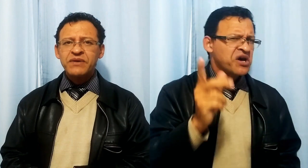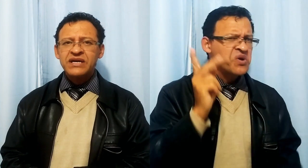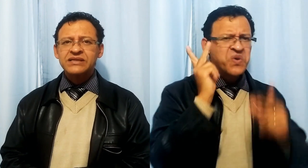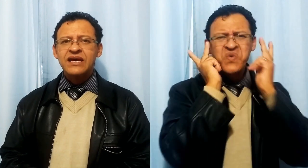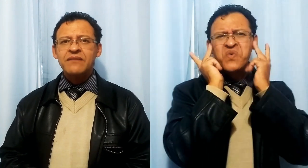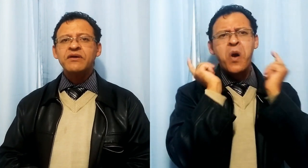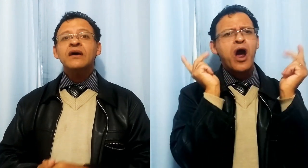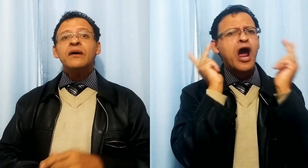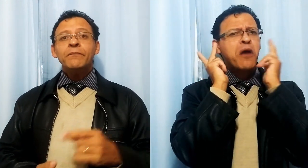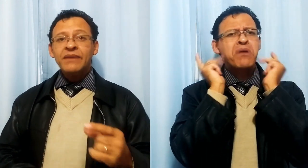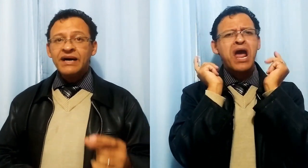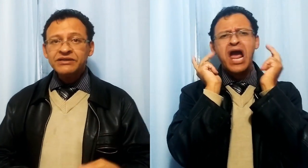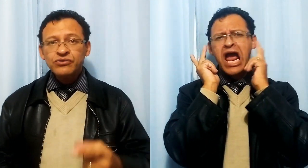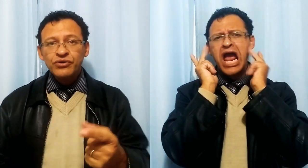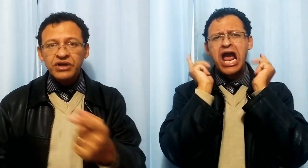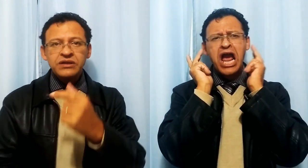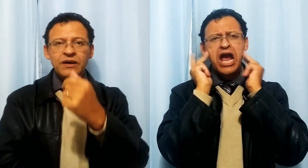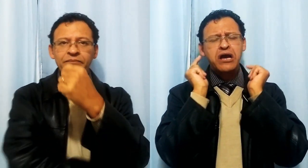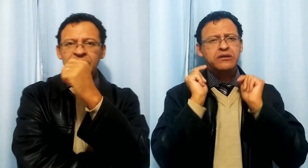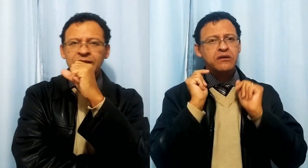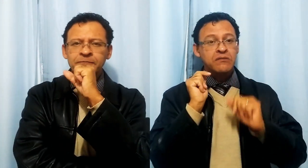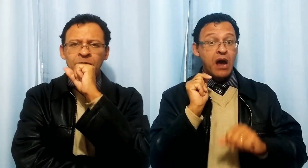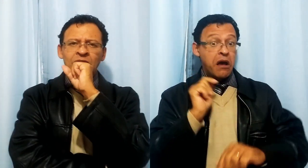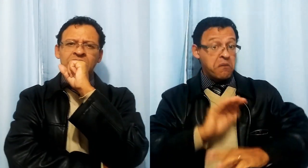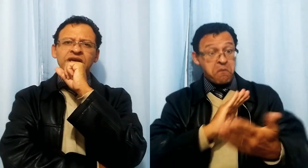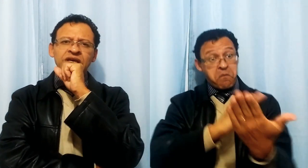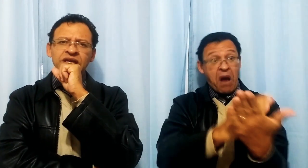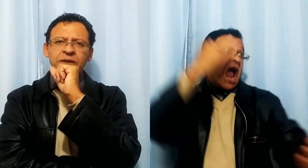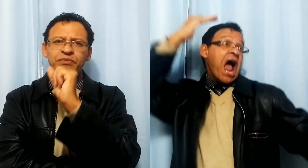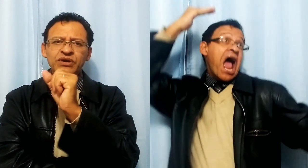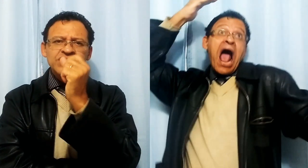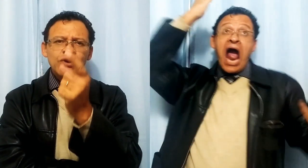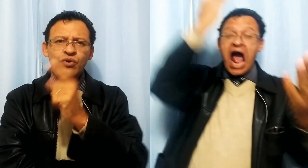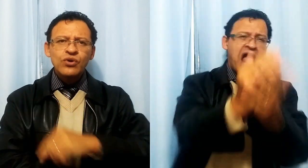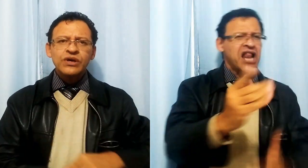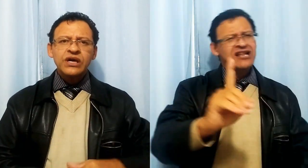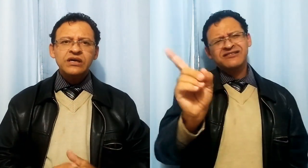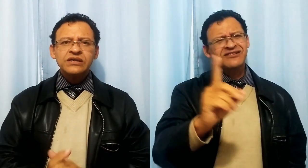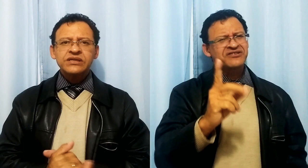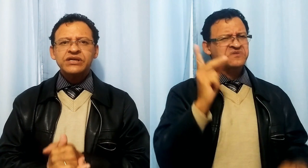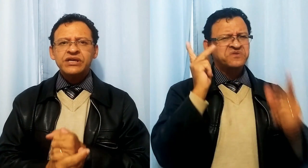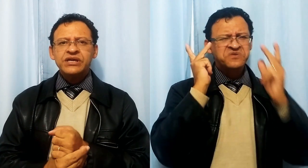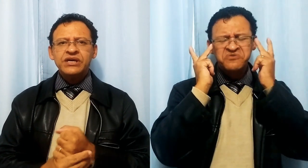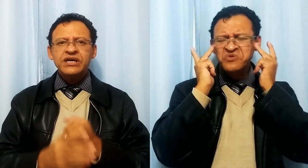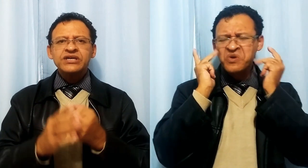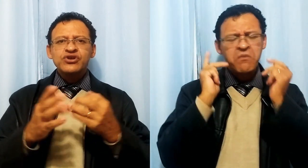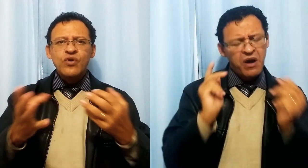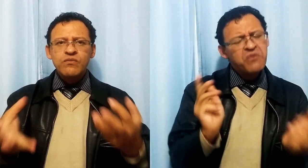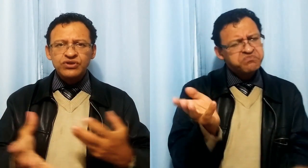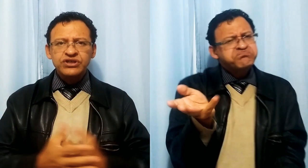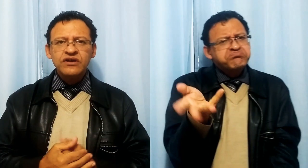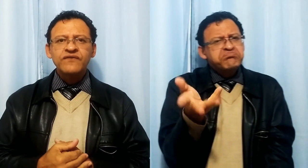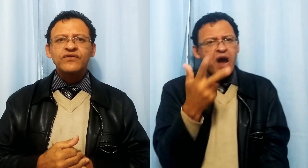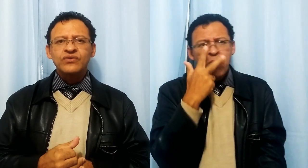percebe, mas notei também que depois que eu coloquei este combustível